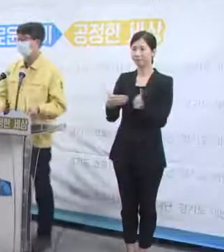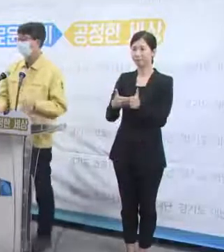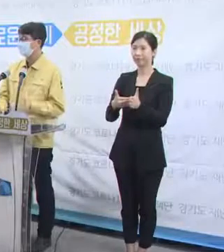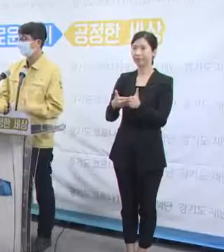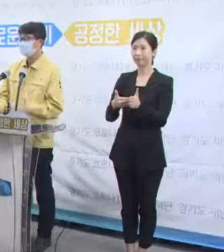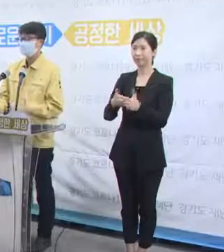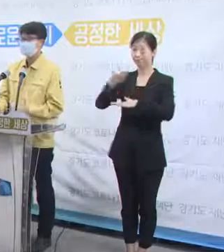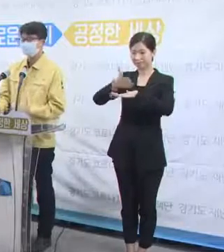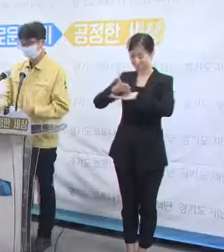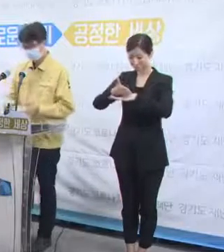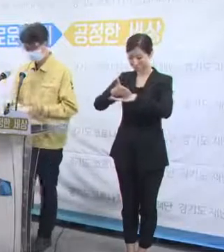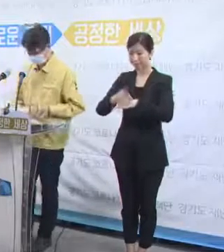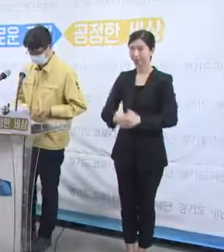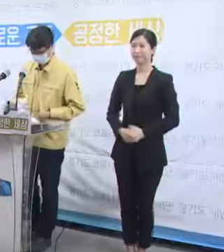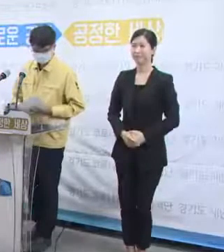하겠습니다. 감사합니다.